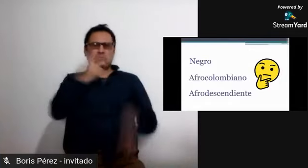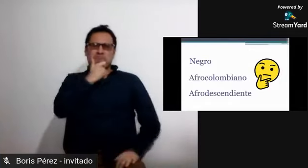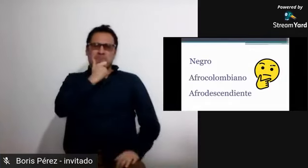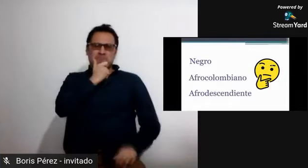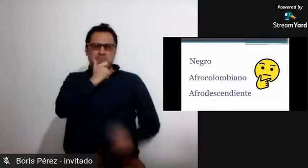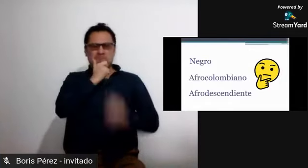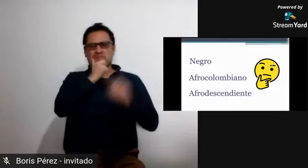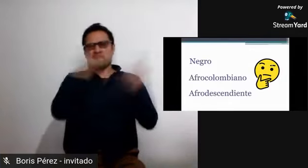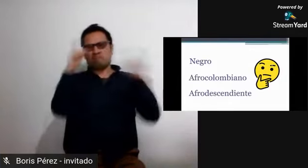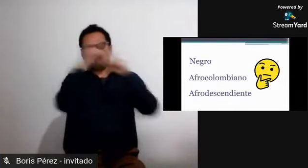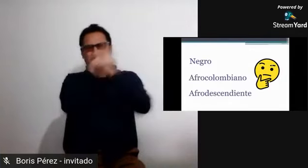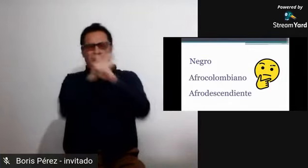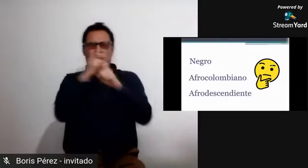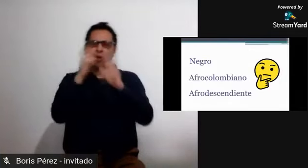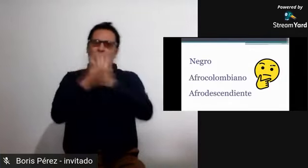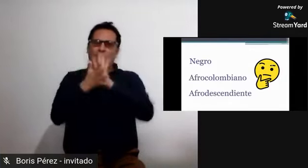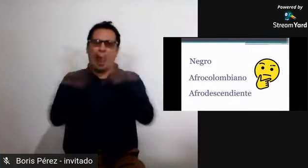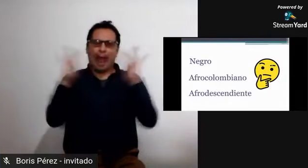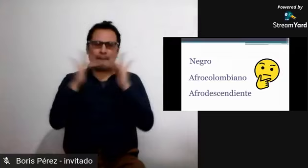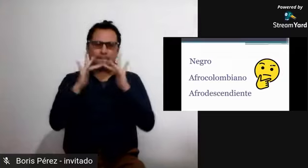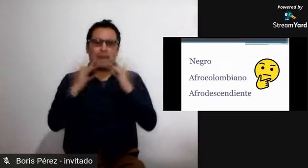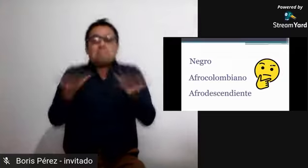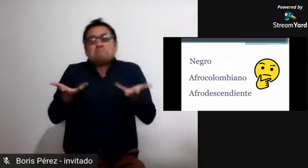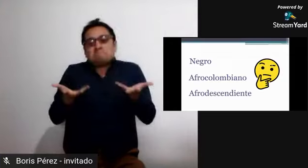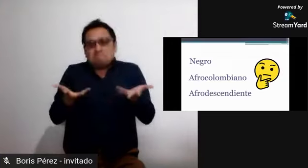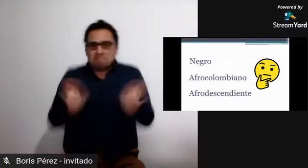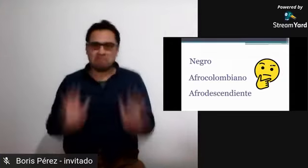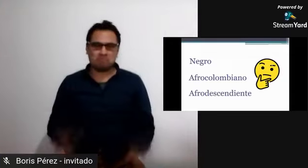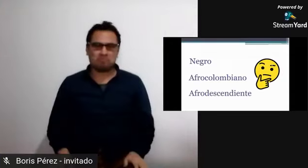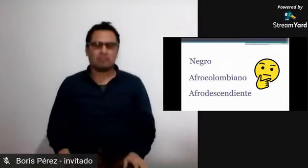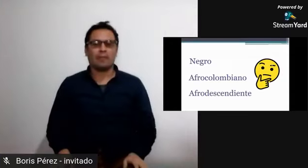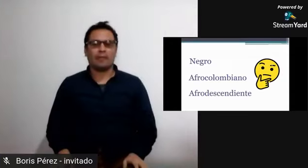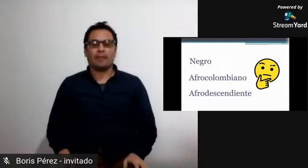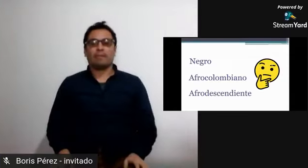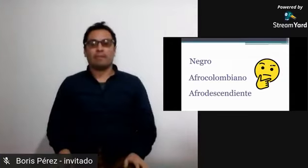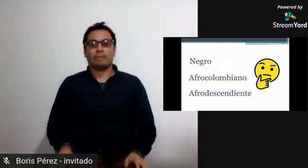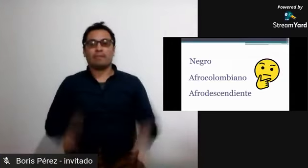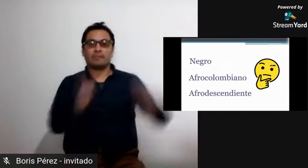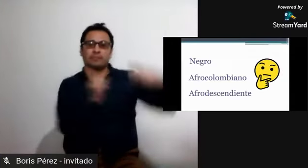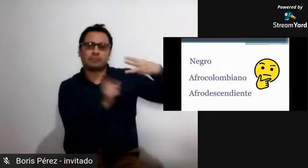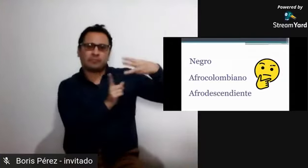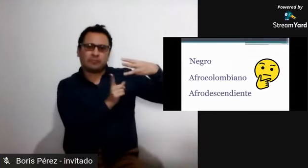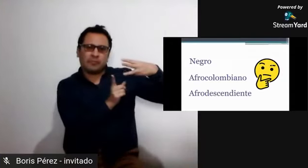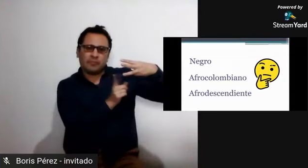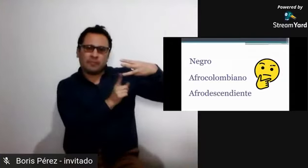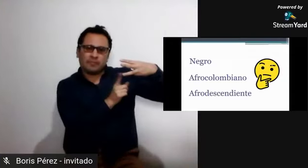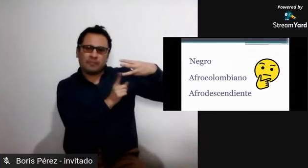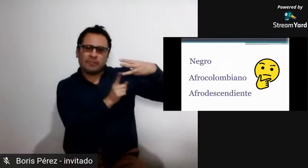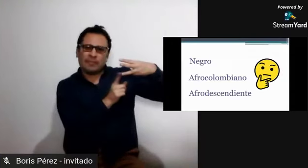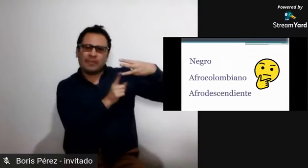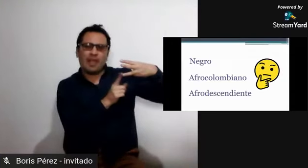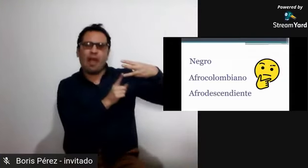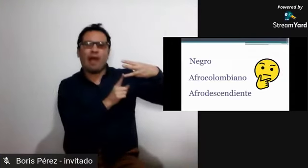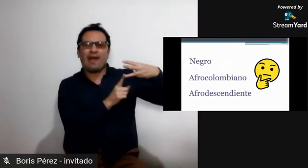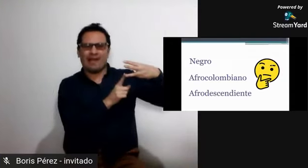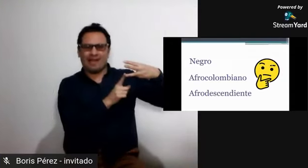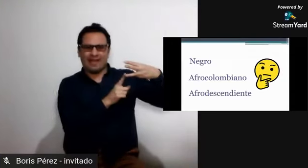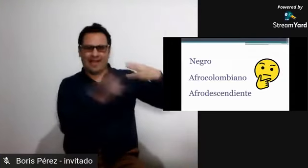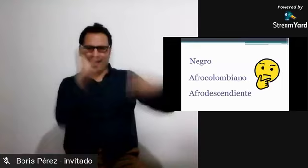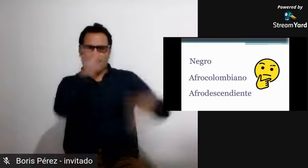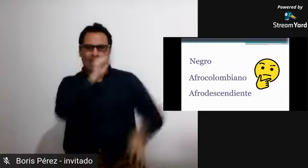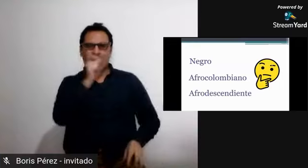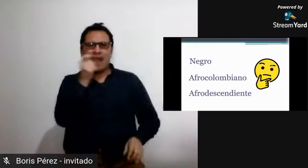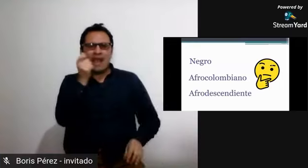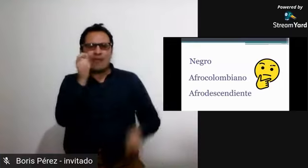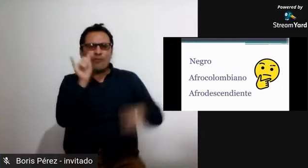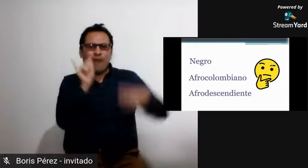parte de nuestro territorio y por esa razón se les nombra afrocolombiano ahora pues yo dejo consideración de ustedes si desean